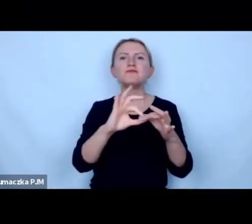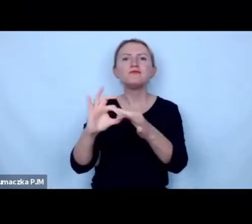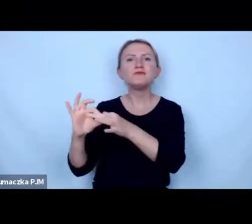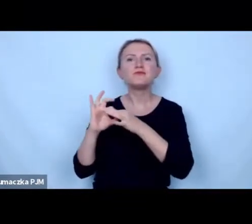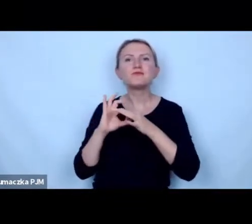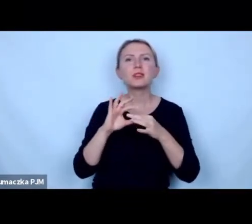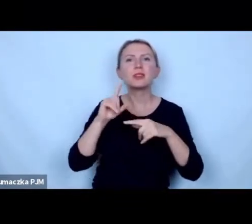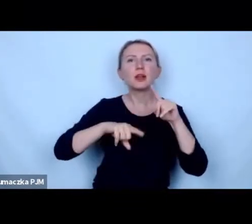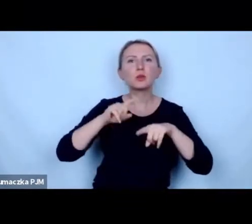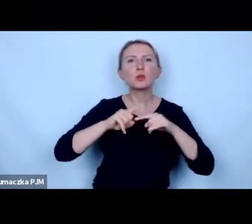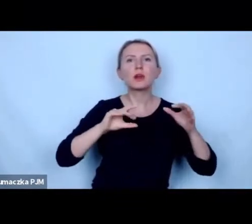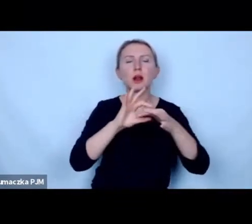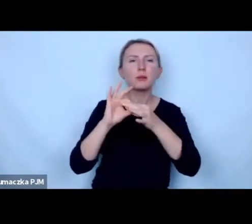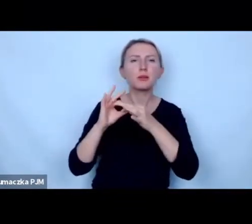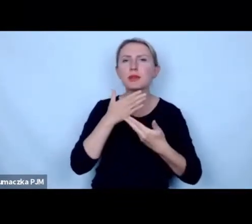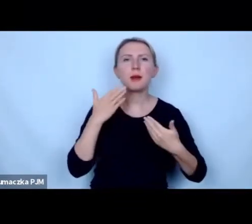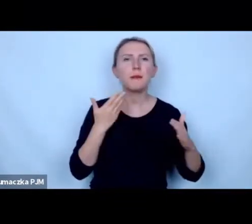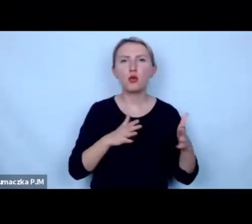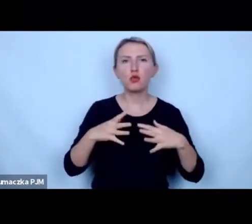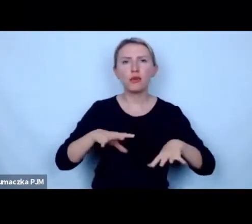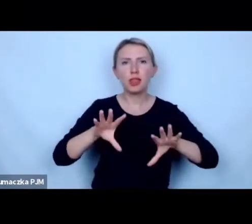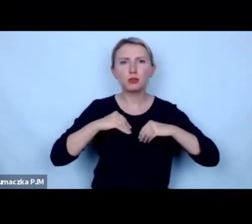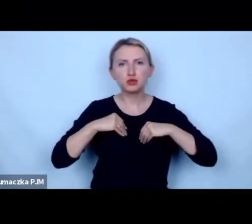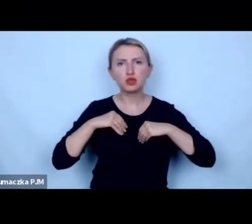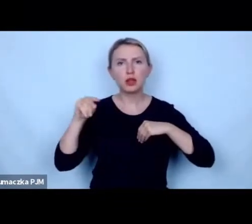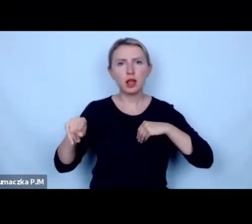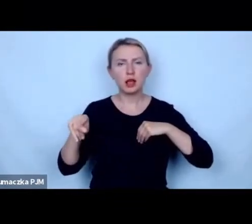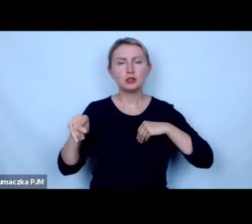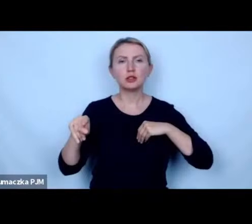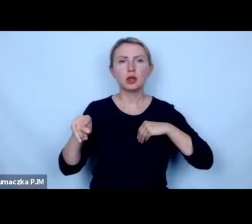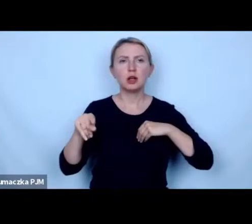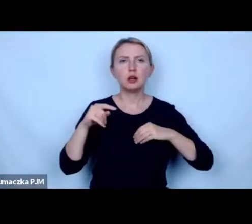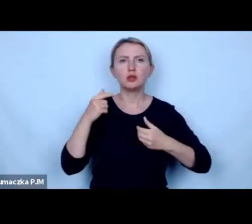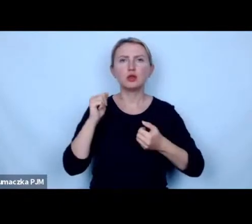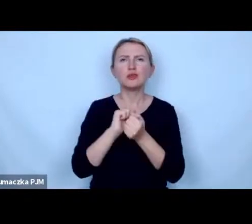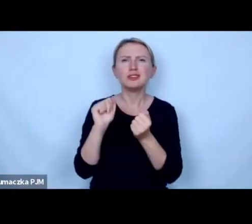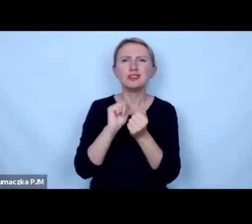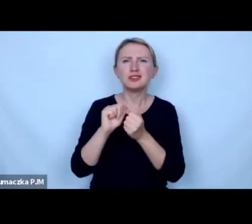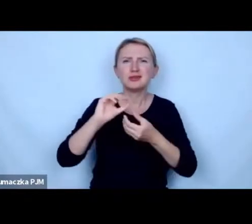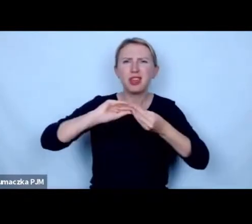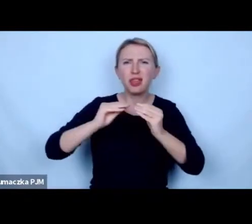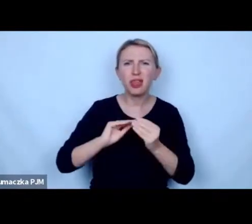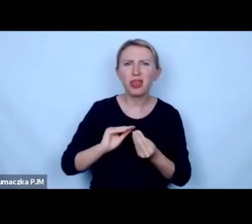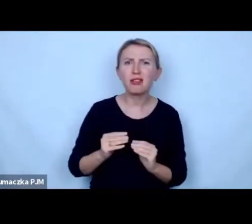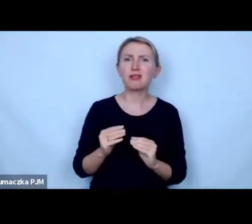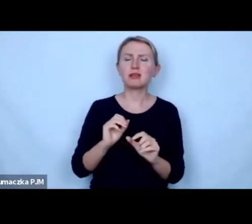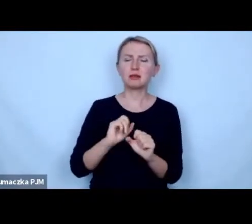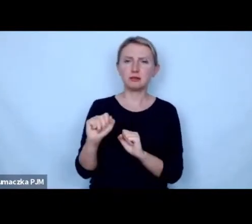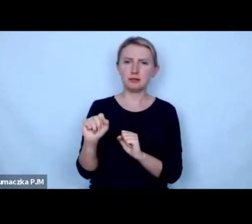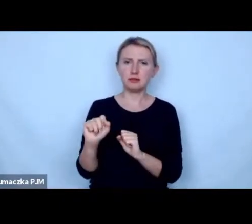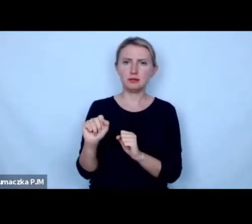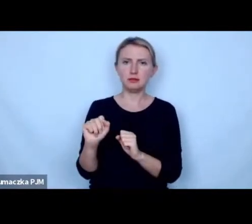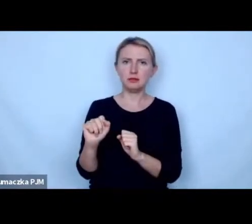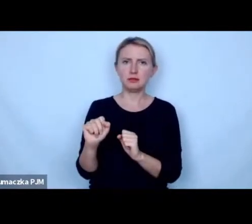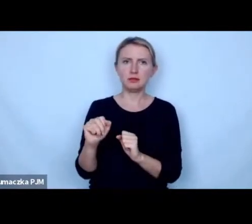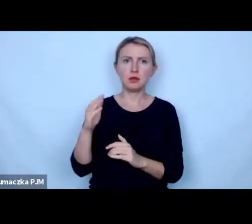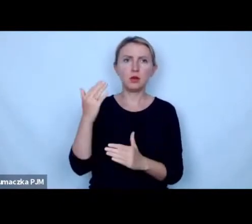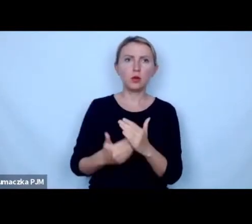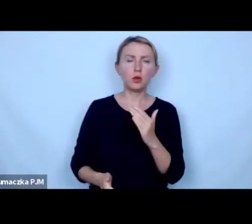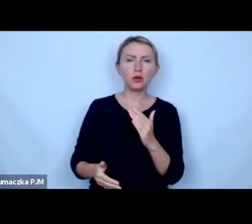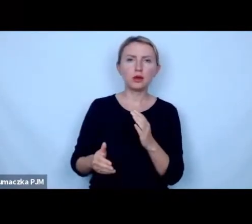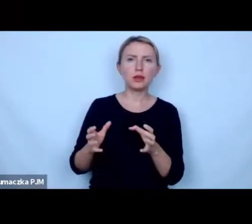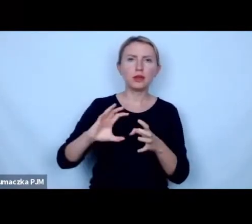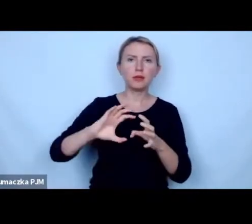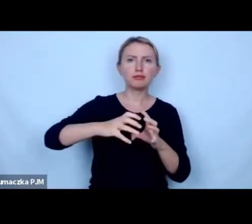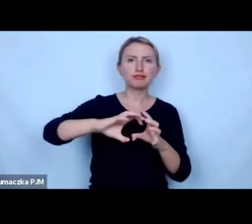tamtejsze nie są gotowe na jego przyjęcie i prowadzi do licznych komplikacji do przede wszystkim do utraty siedli przez